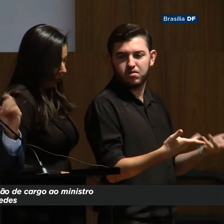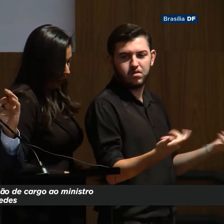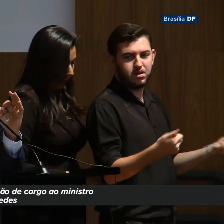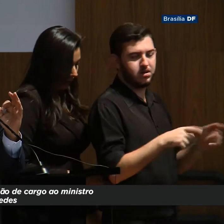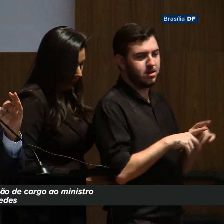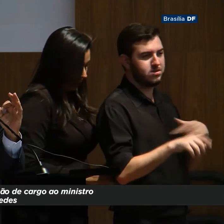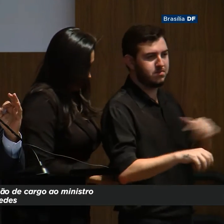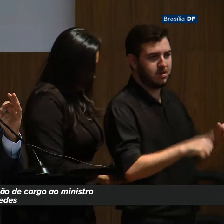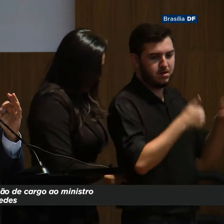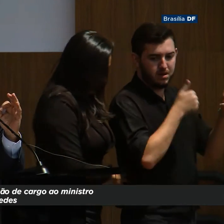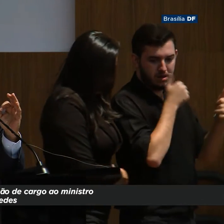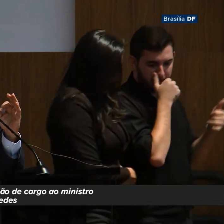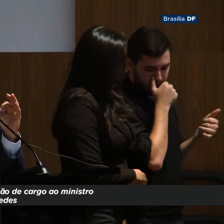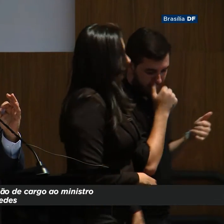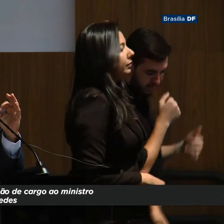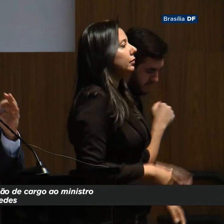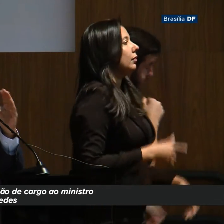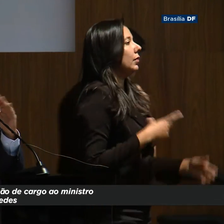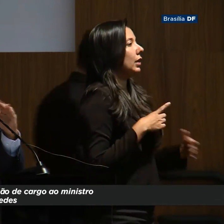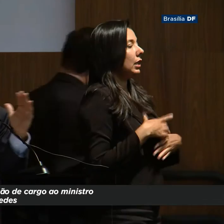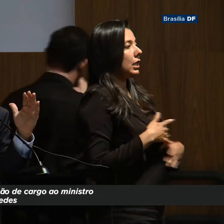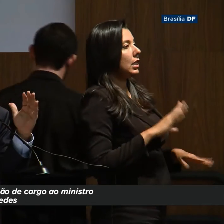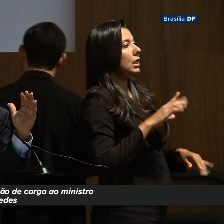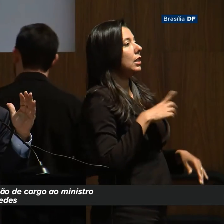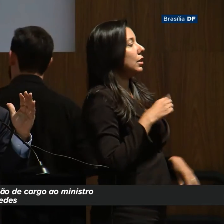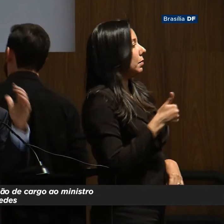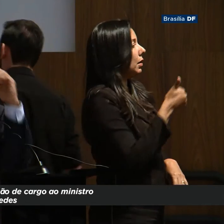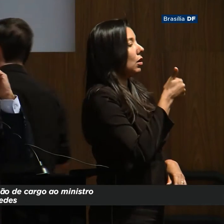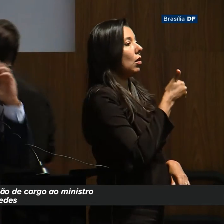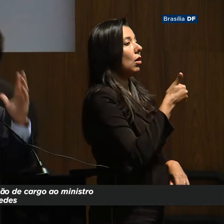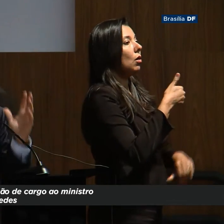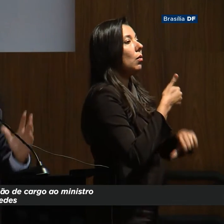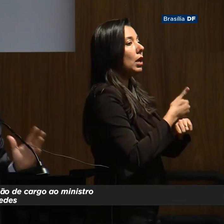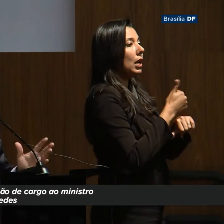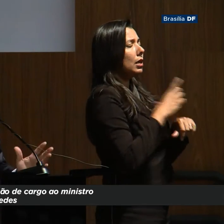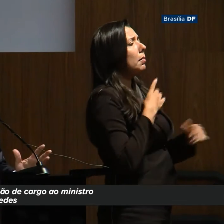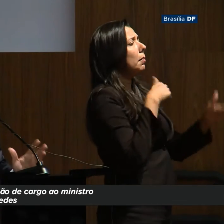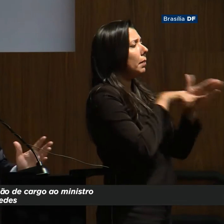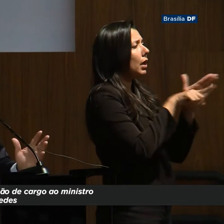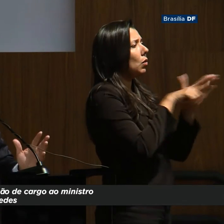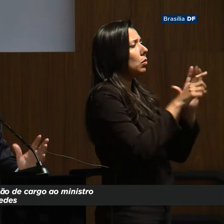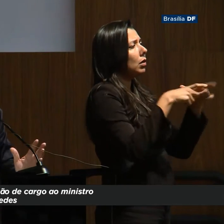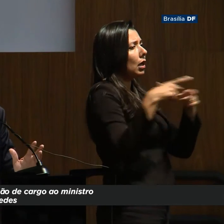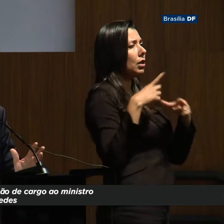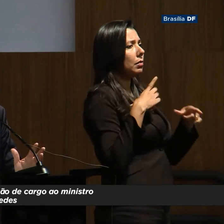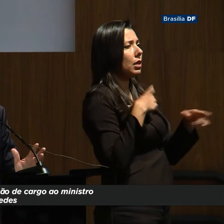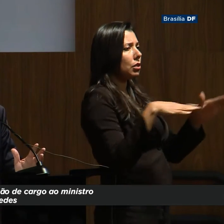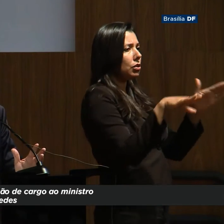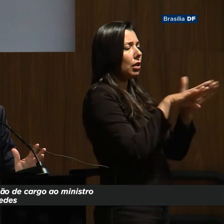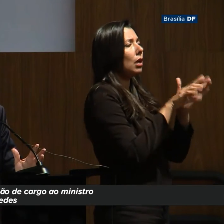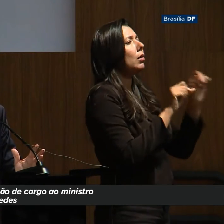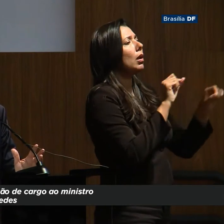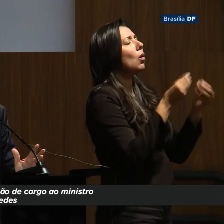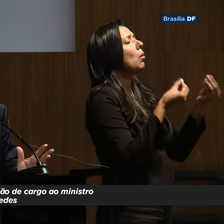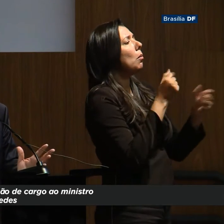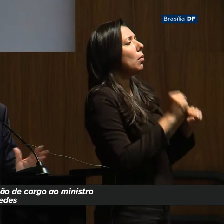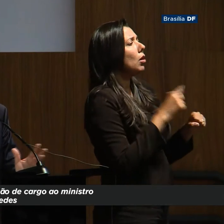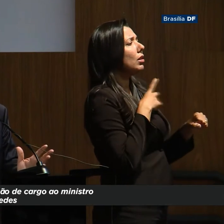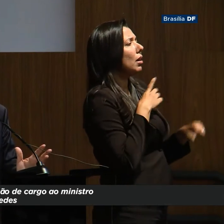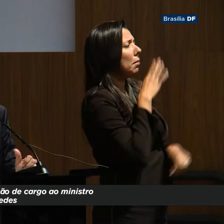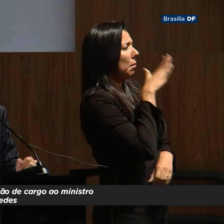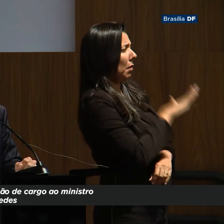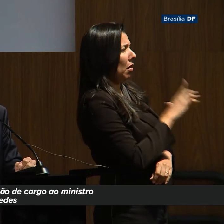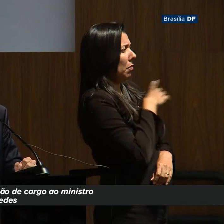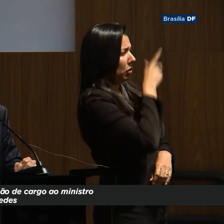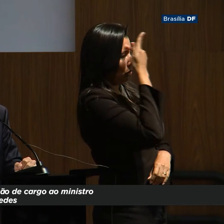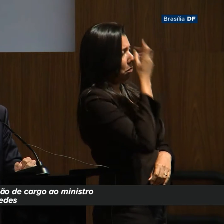todos os três poderes. Gente da melhor qualidade. até me perguntam, grande pergunta, logo cheguei e falei assim, como é que pode estar tão mal